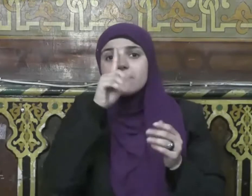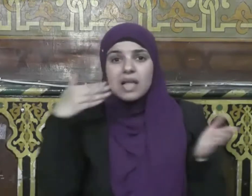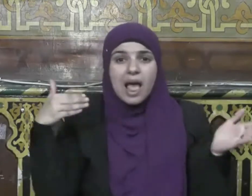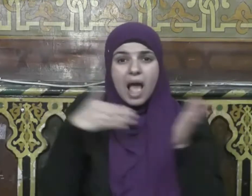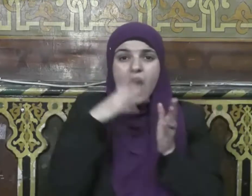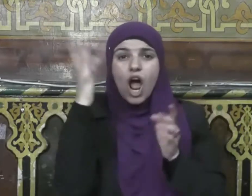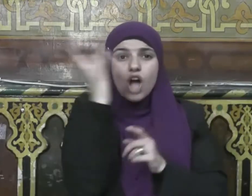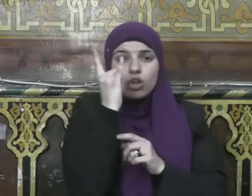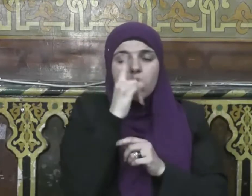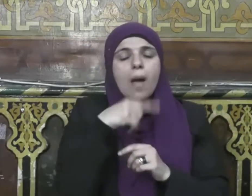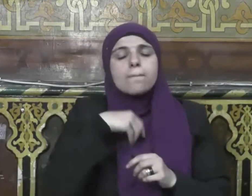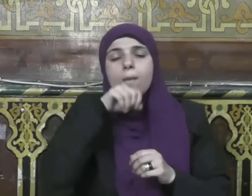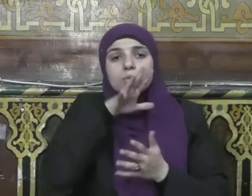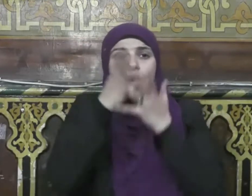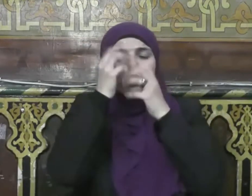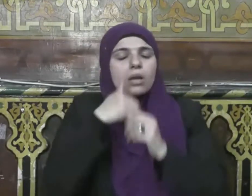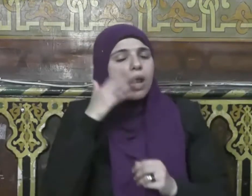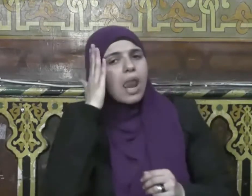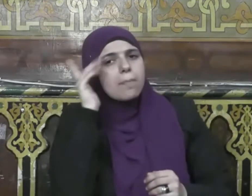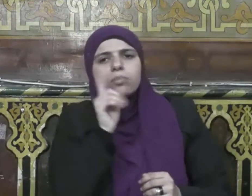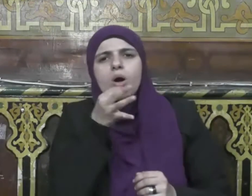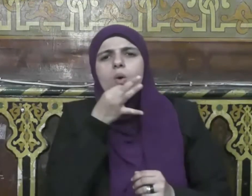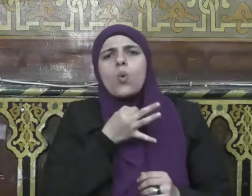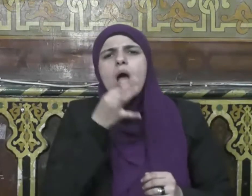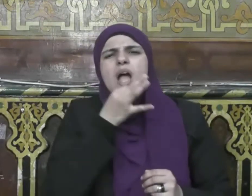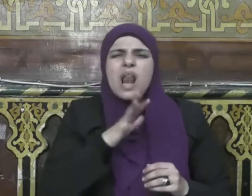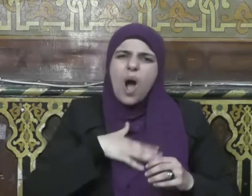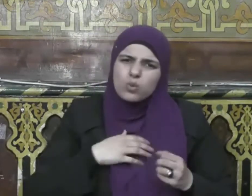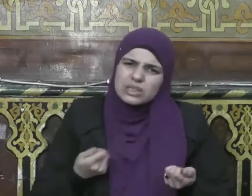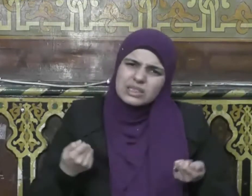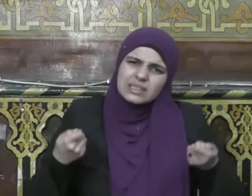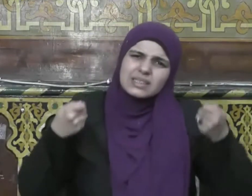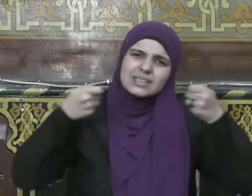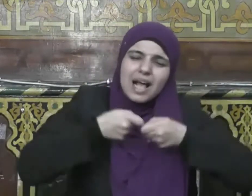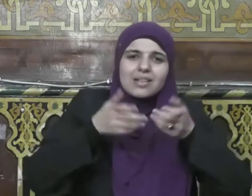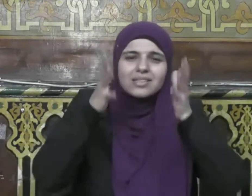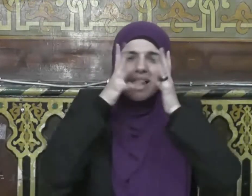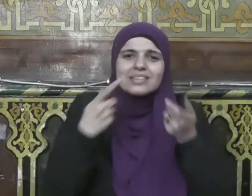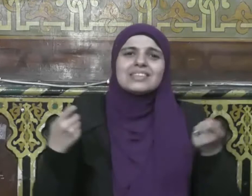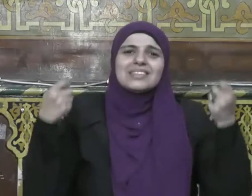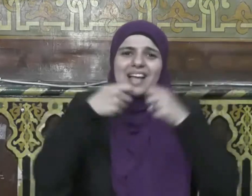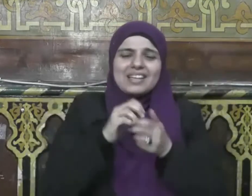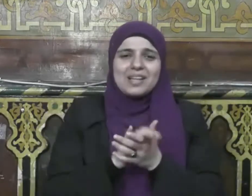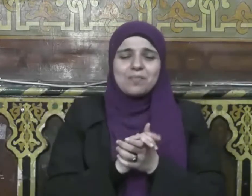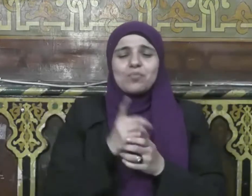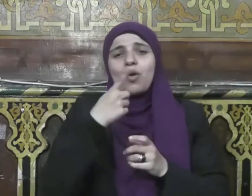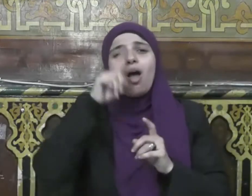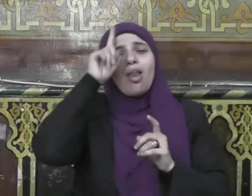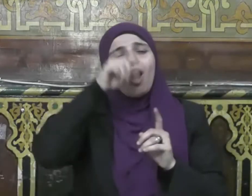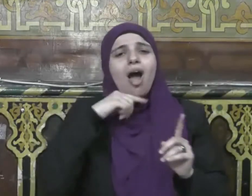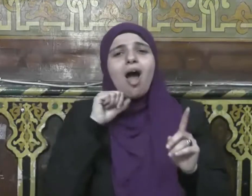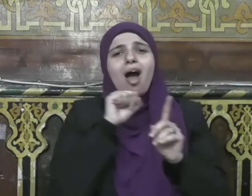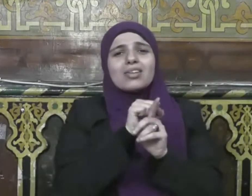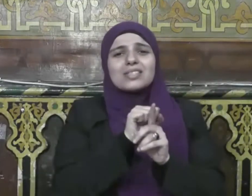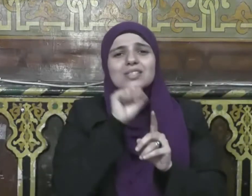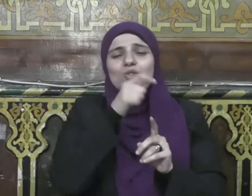ولقد اختص الله تبارك وتعالى الليالي العشر الأخيرة من شهر